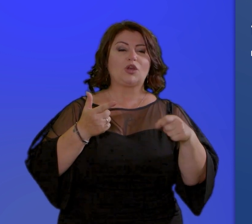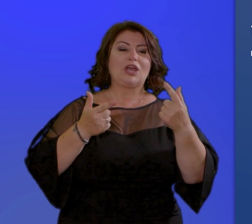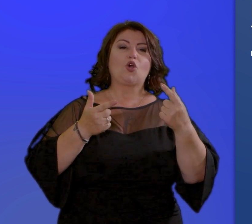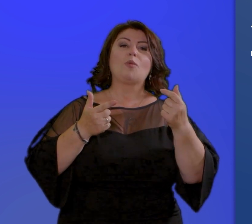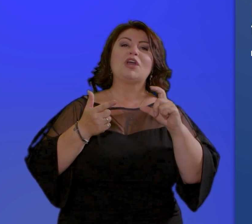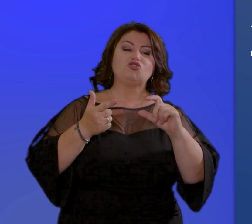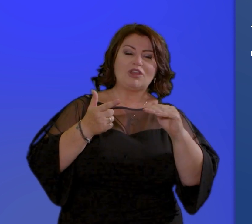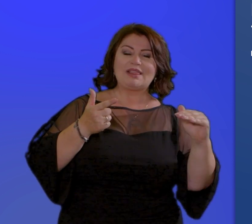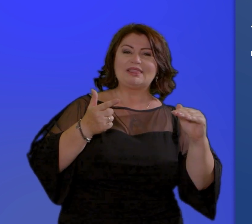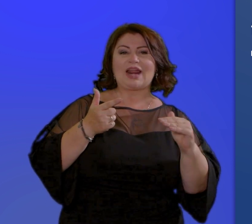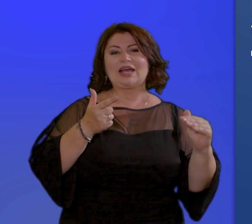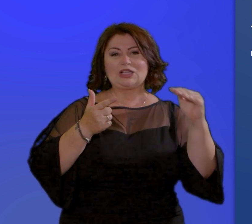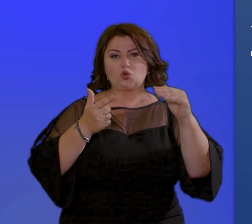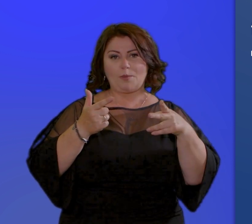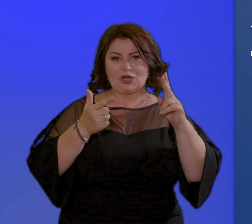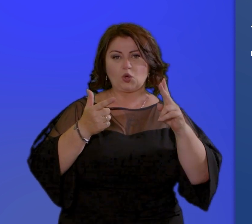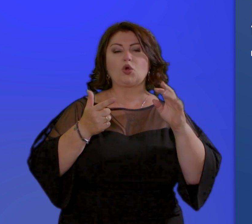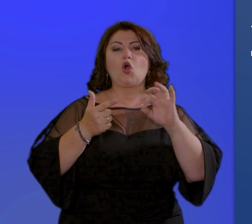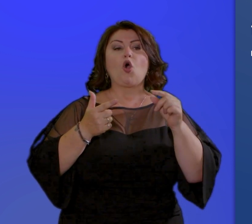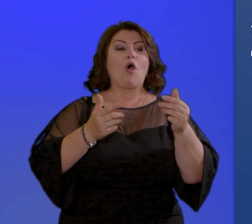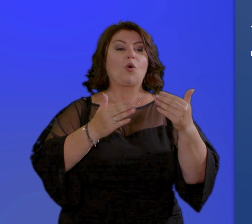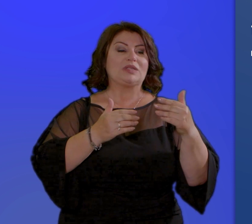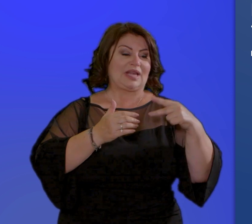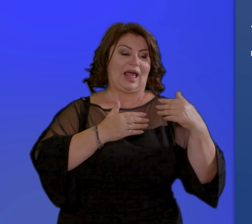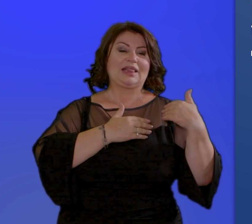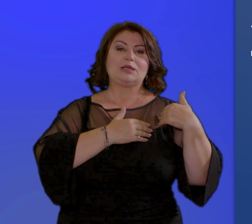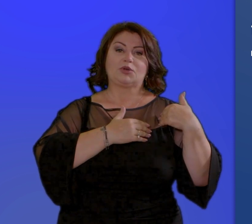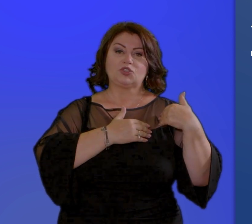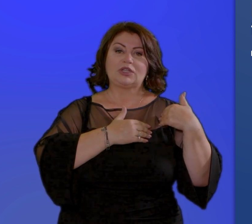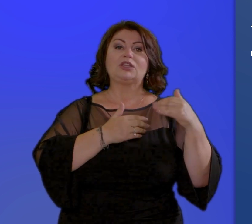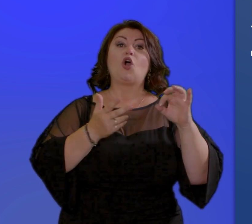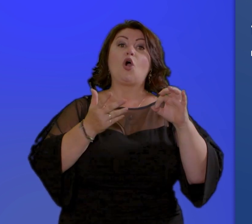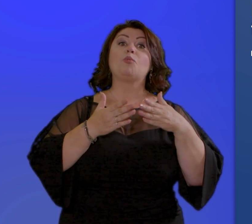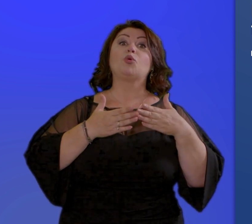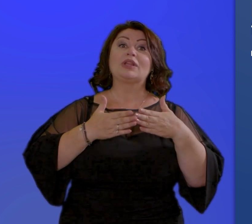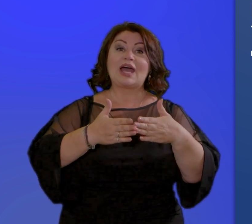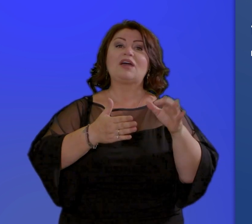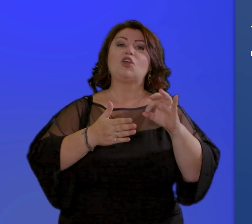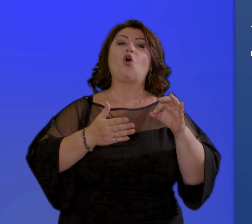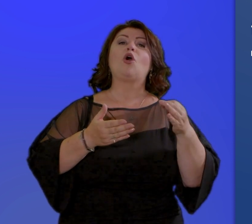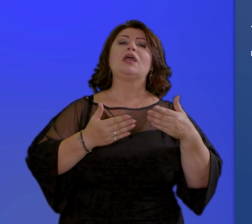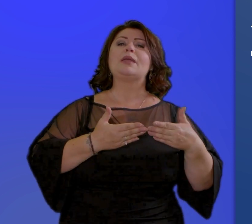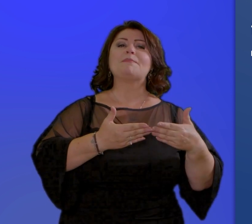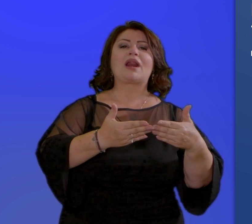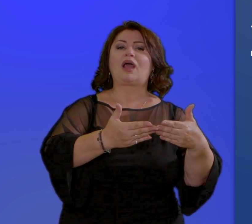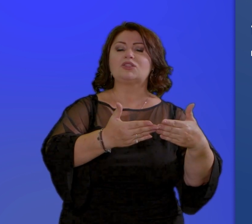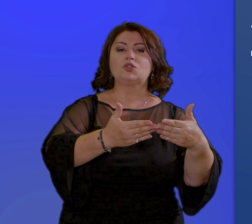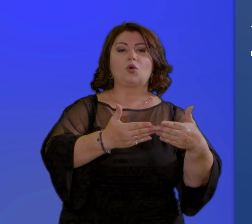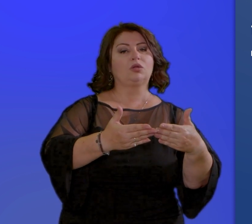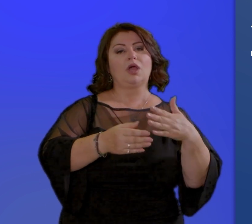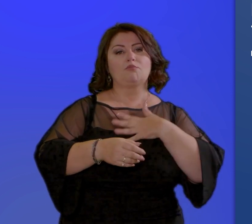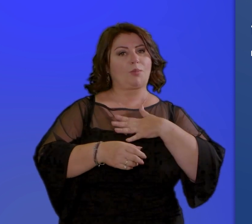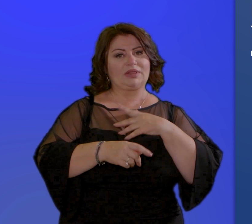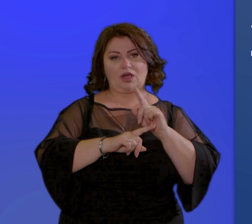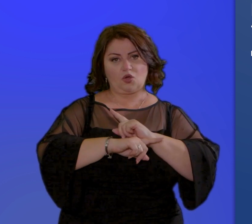imbarcazioni il richiedente inoltre non deve essere sottoposto a misura cautelare personale e non deve